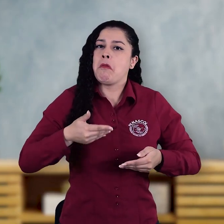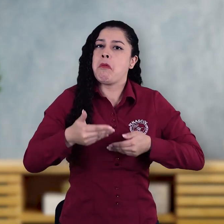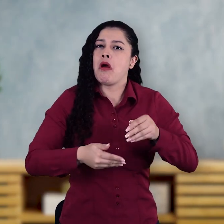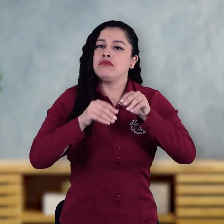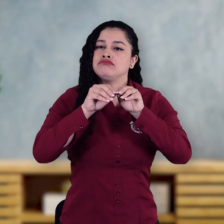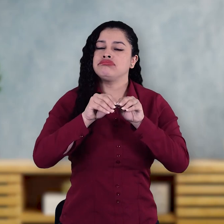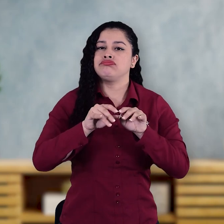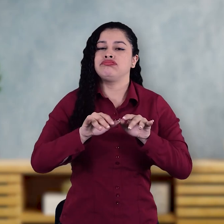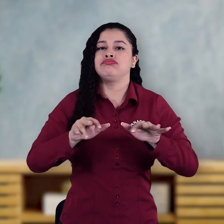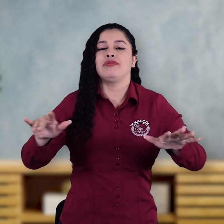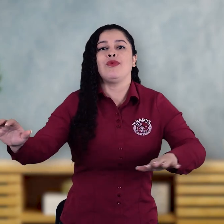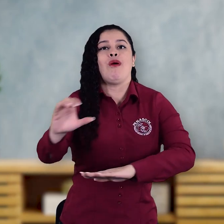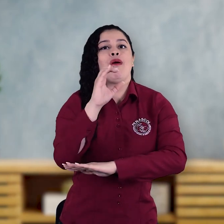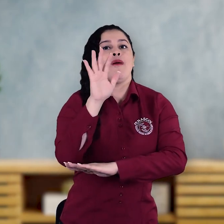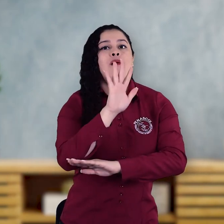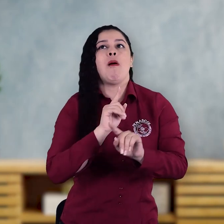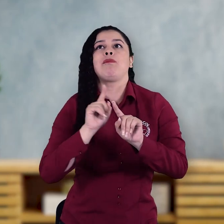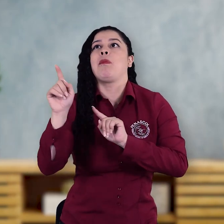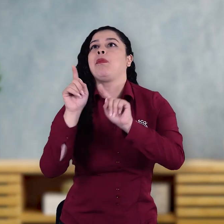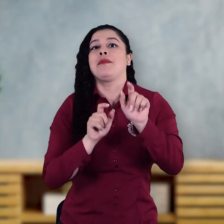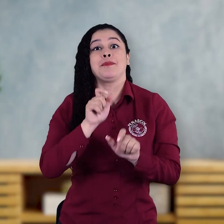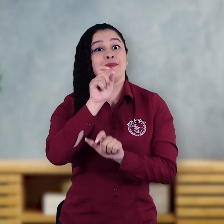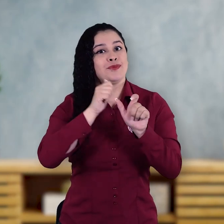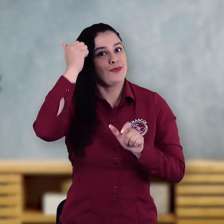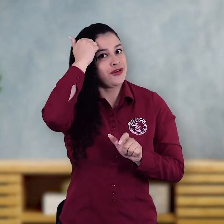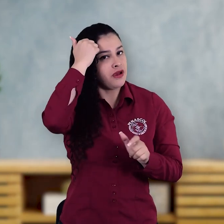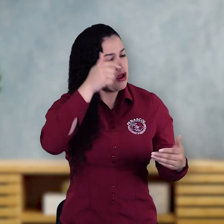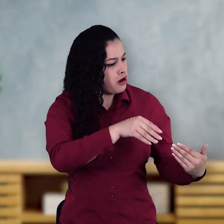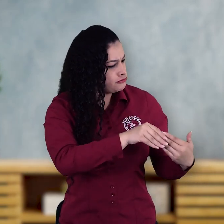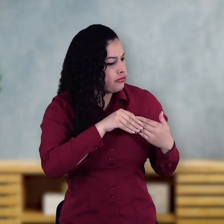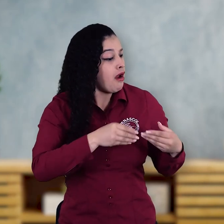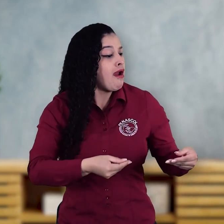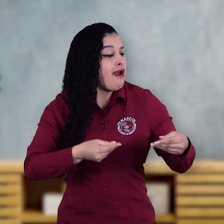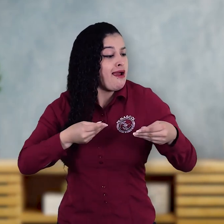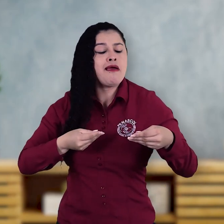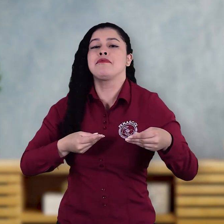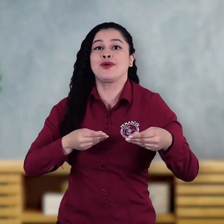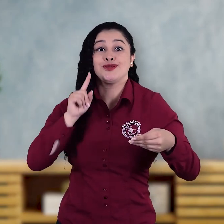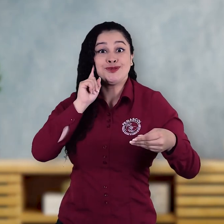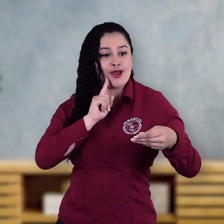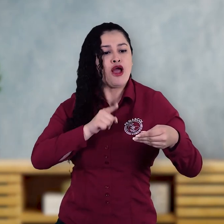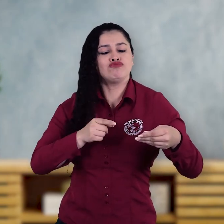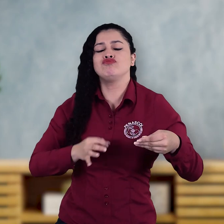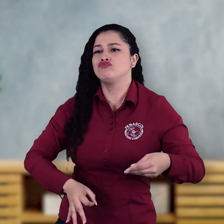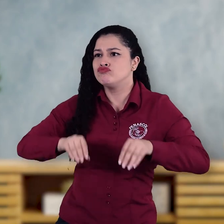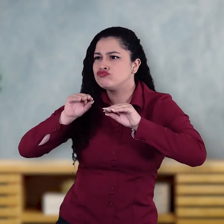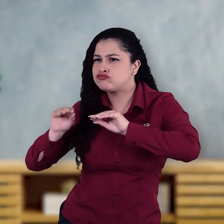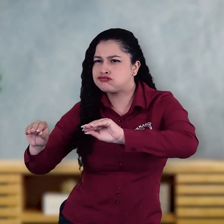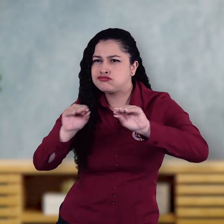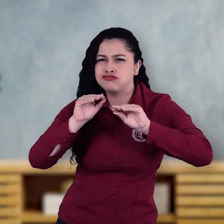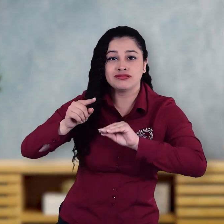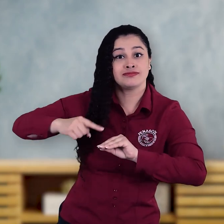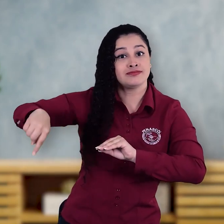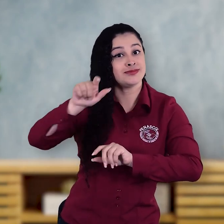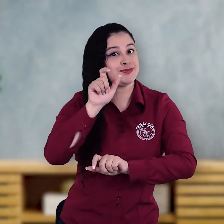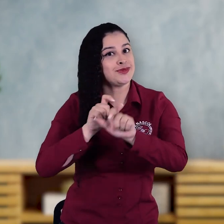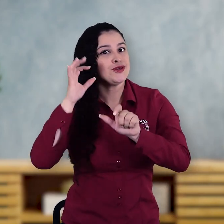que los líderes sordos de Colombia pudieran formarse para enseñar la lengua de señas colombiana. Y más